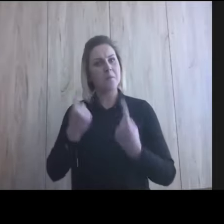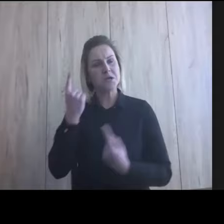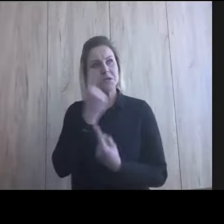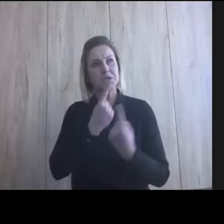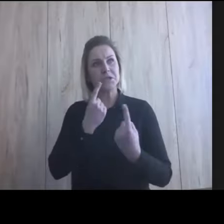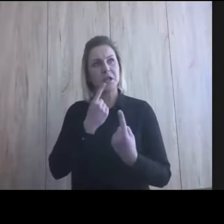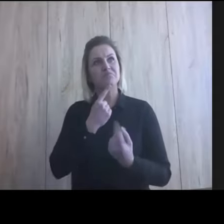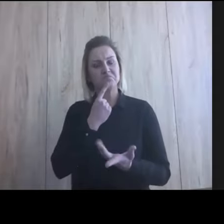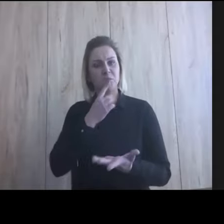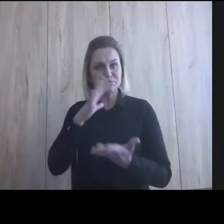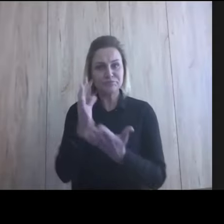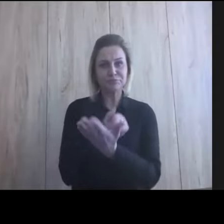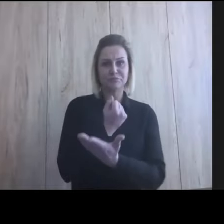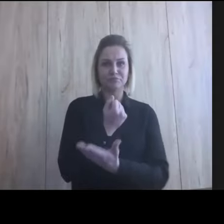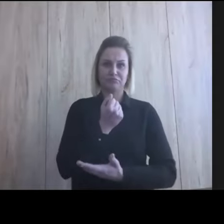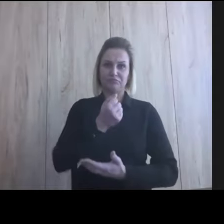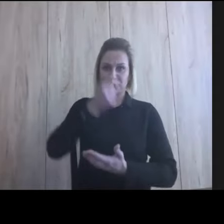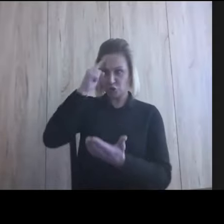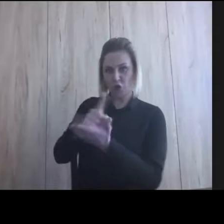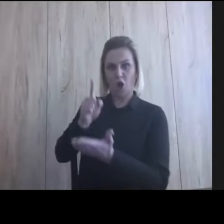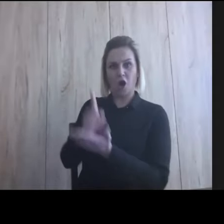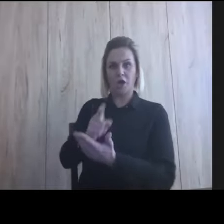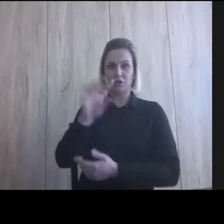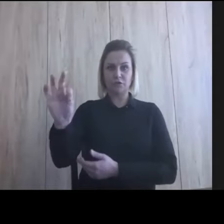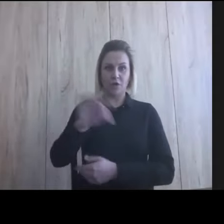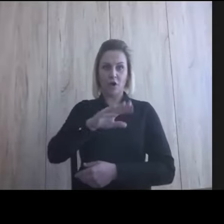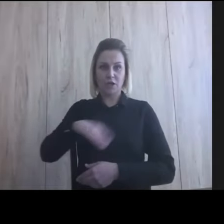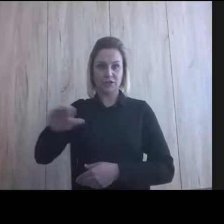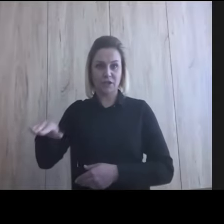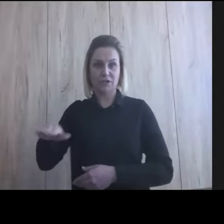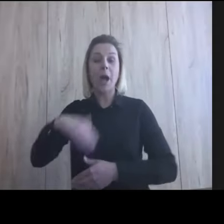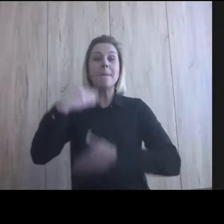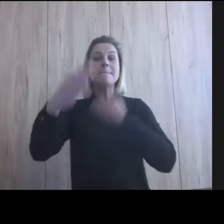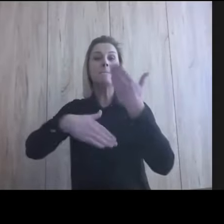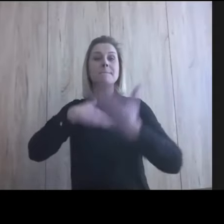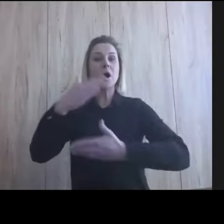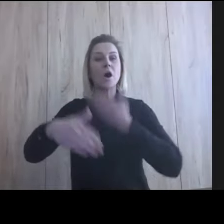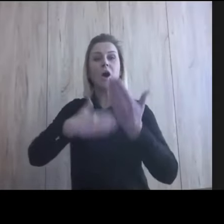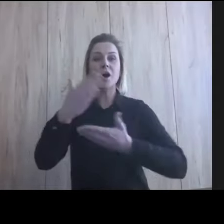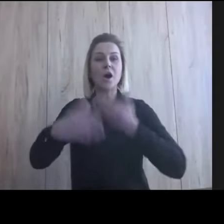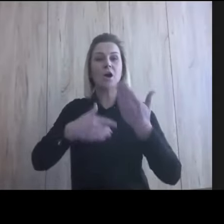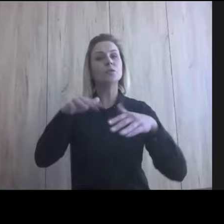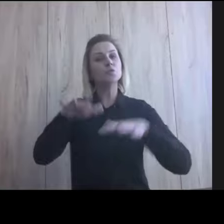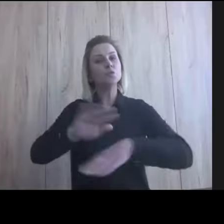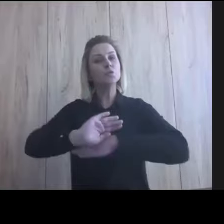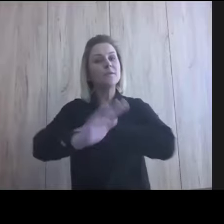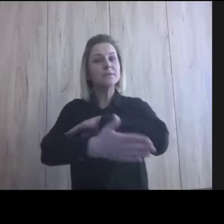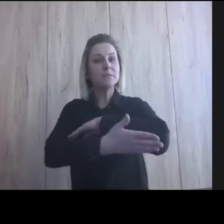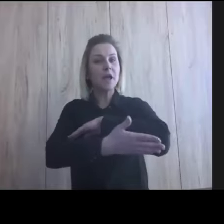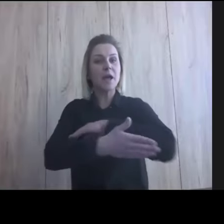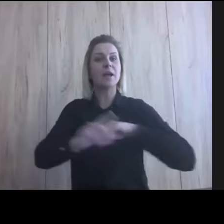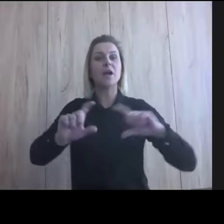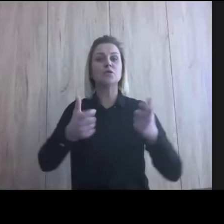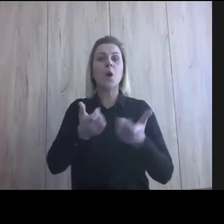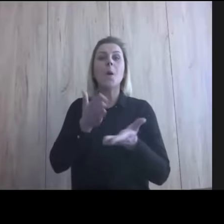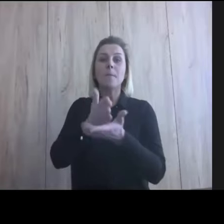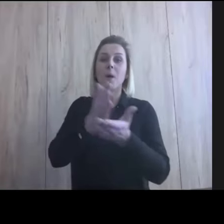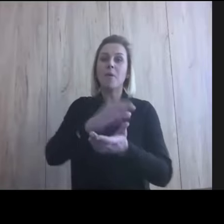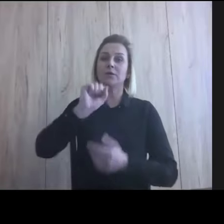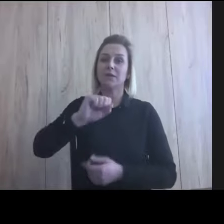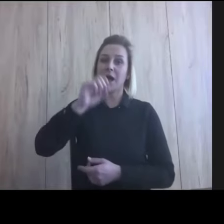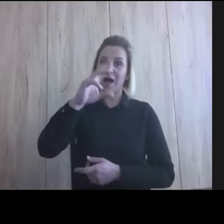wykorzystajmy potencjał tych dzieci. Potem bardzo, ale to bardzo dużym wsparciem okazała się dla nas pomoc Agnieszki